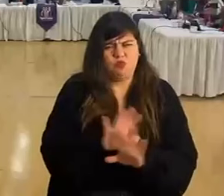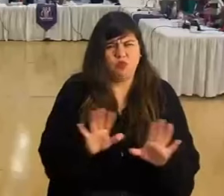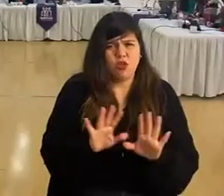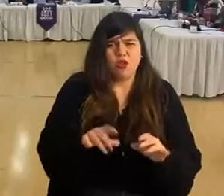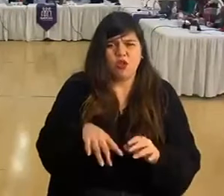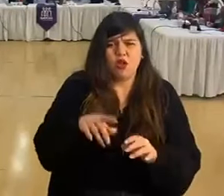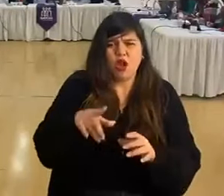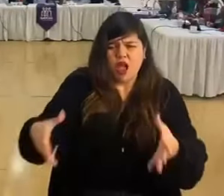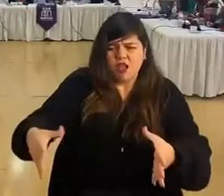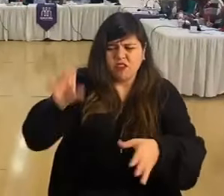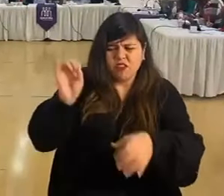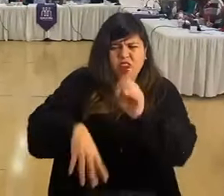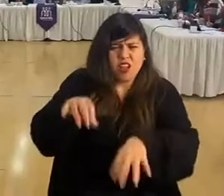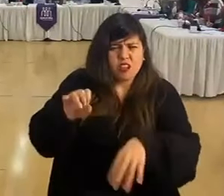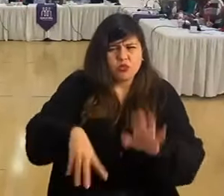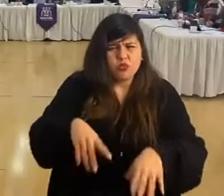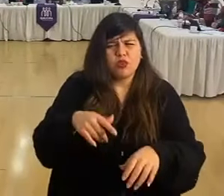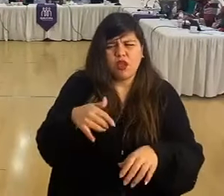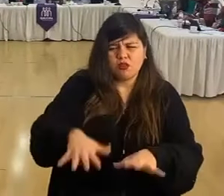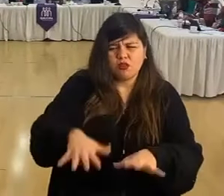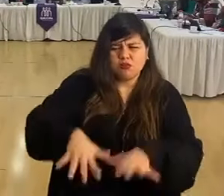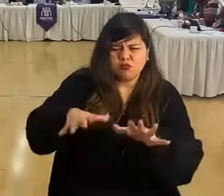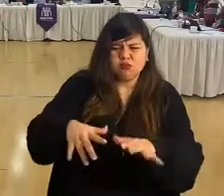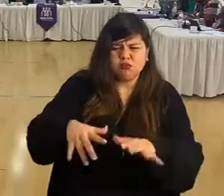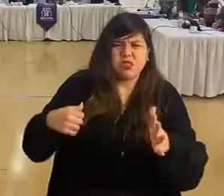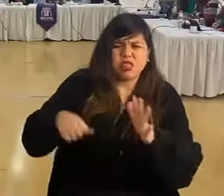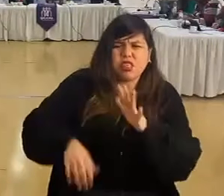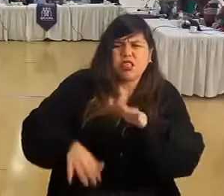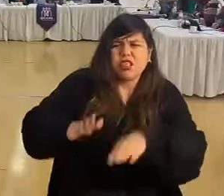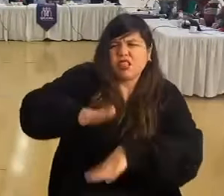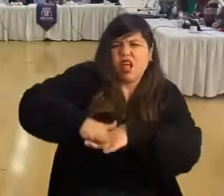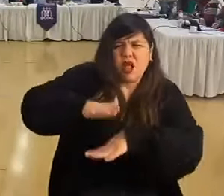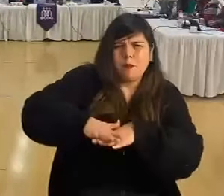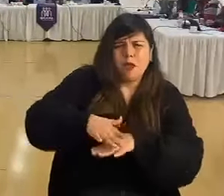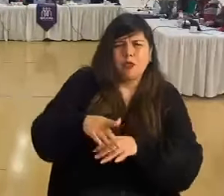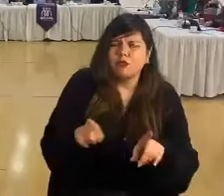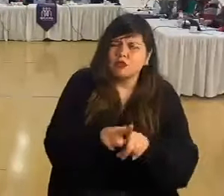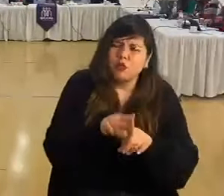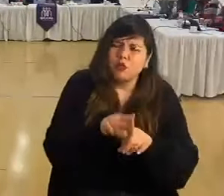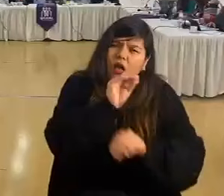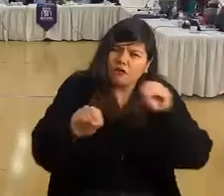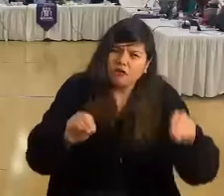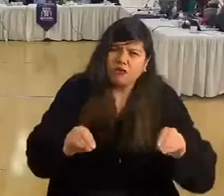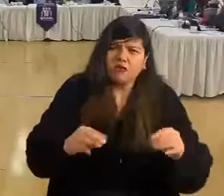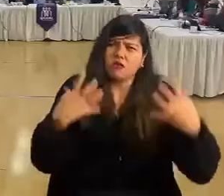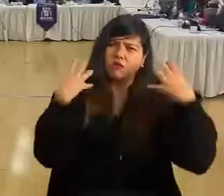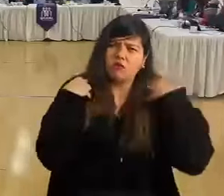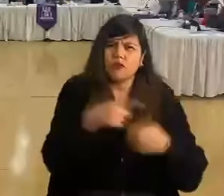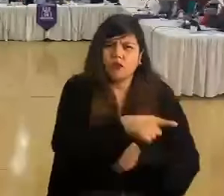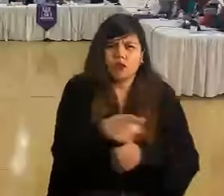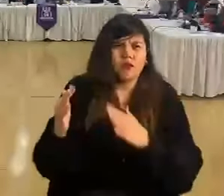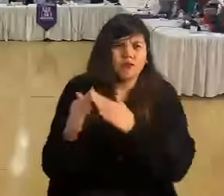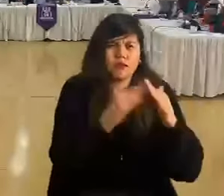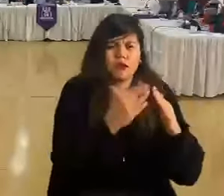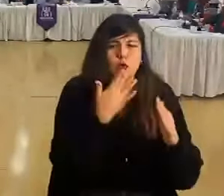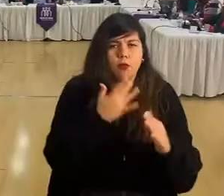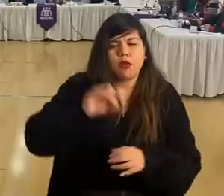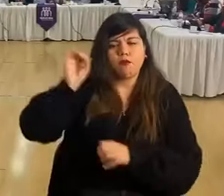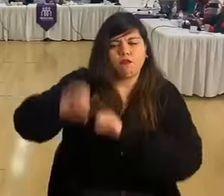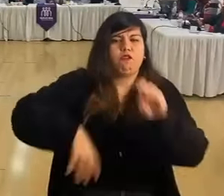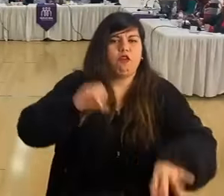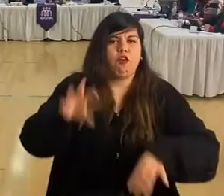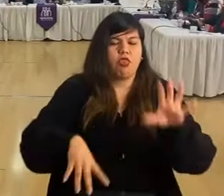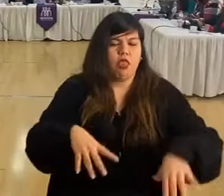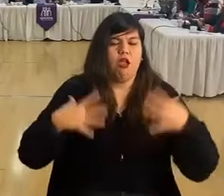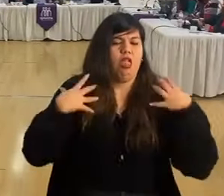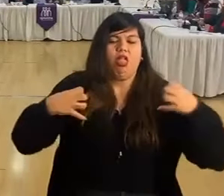sumideros. Y lamentablemente hago el llamado a que sean responsables también, porque votan lo que